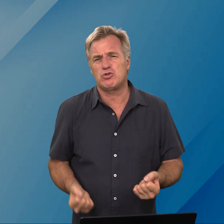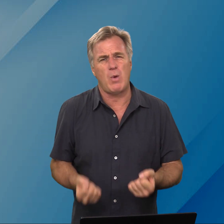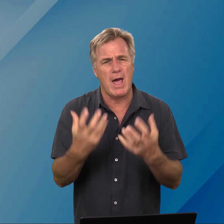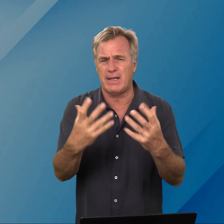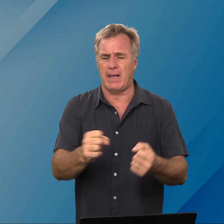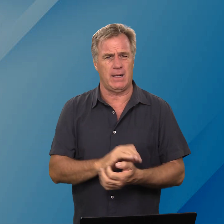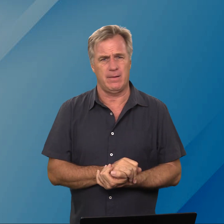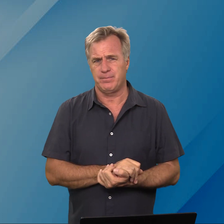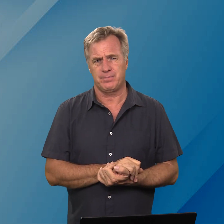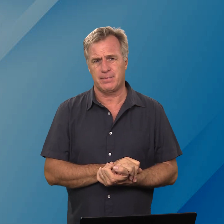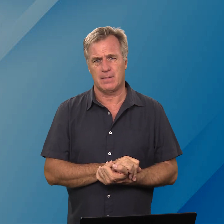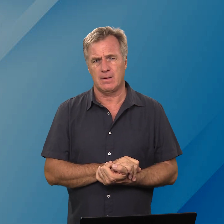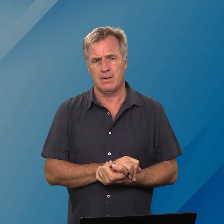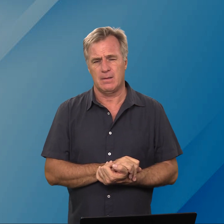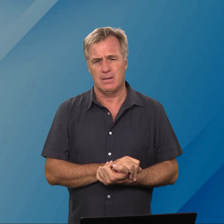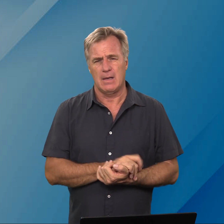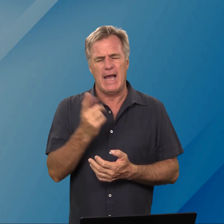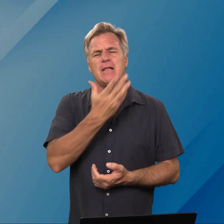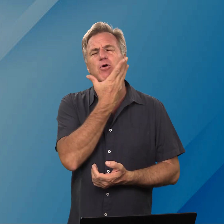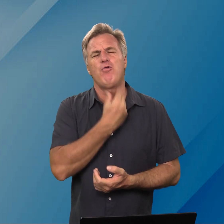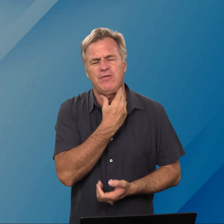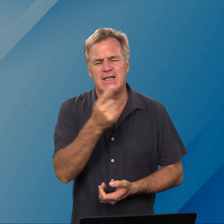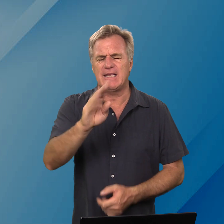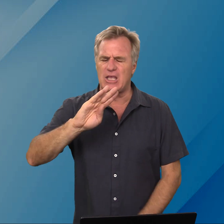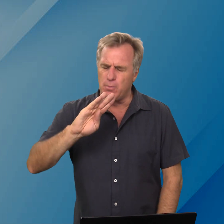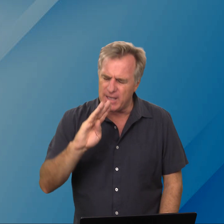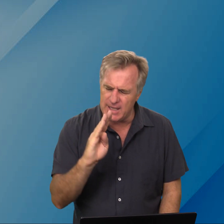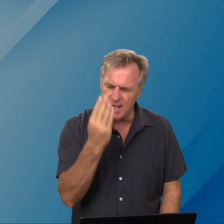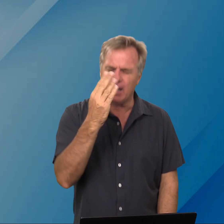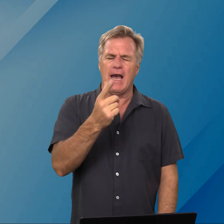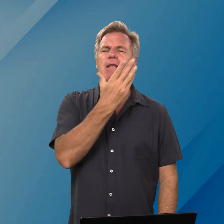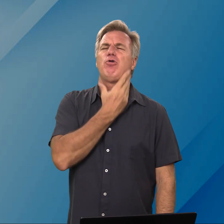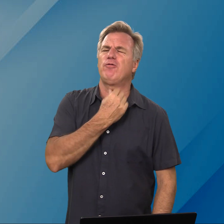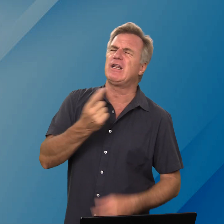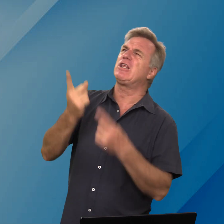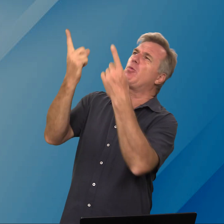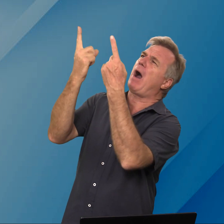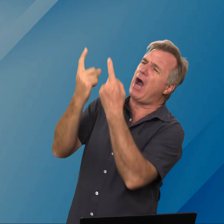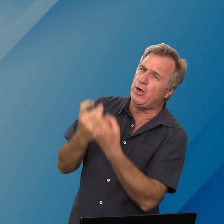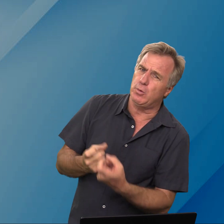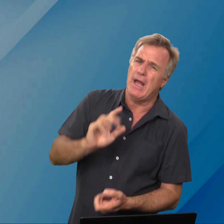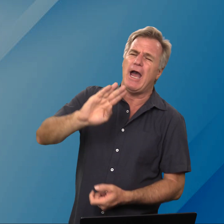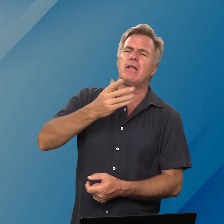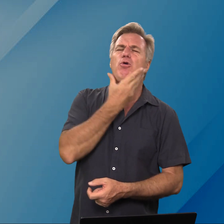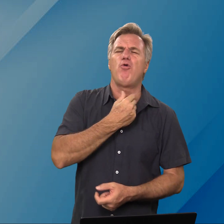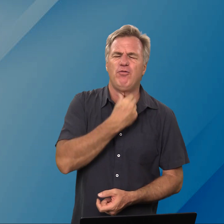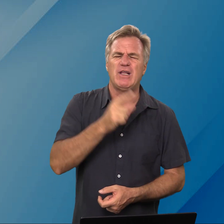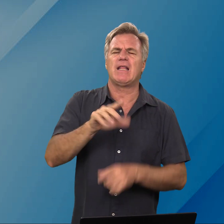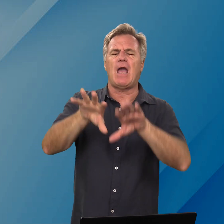zwaar kry hy het behoefte dat jy jou bekeer hy het behoefte dat jy om anroep hy het behoefte dat jy